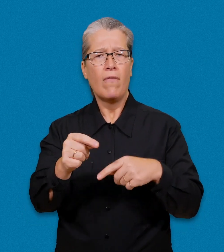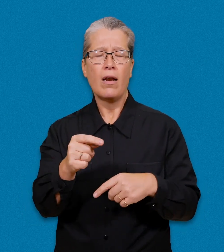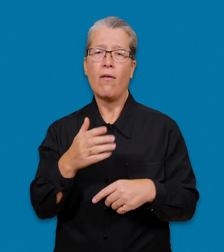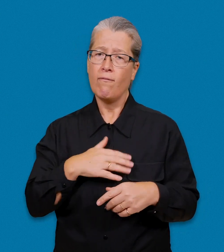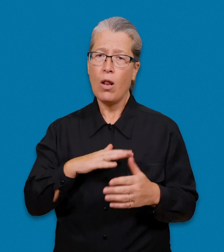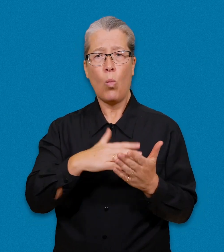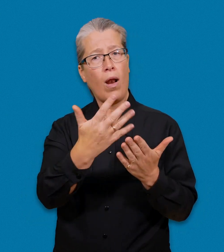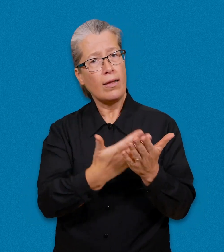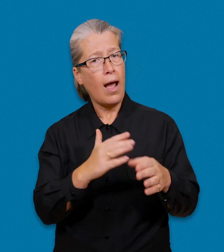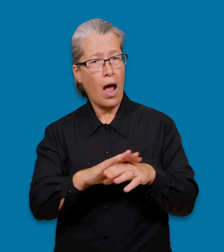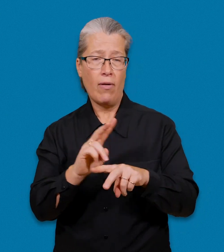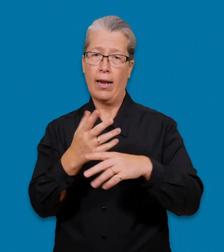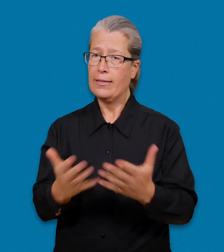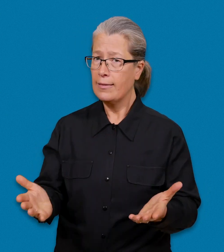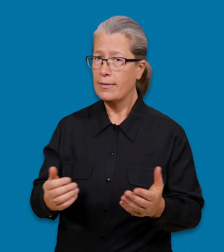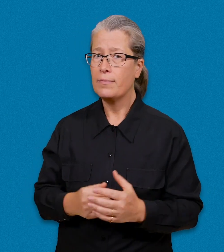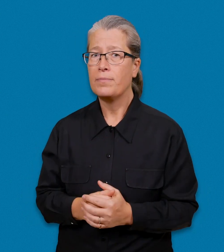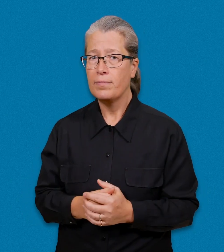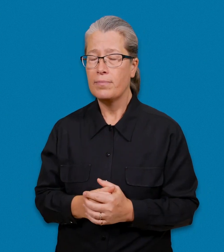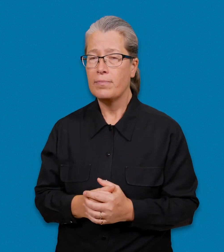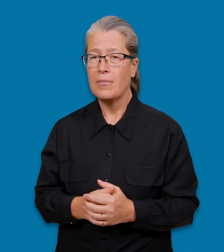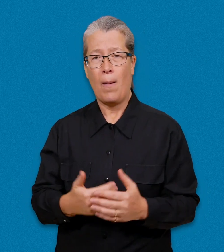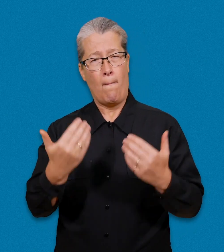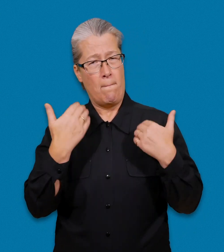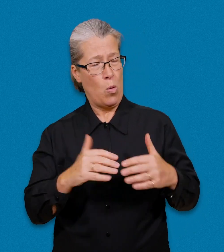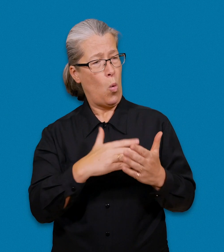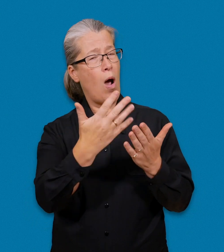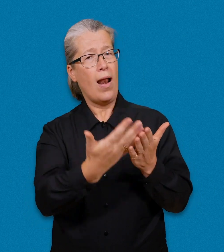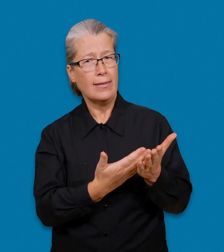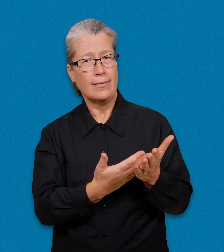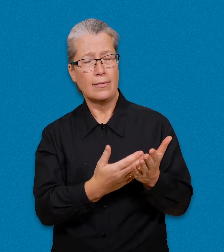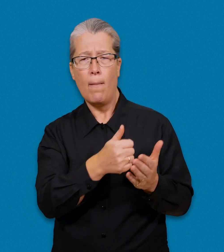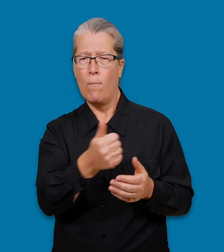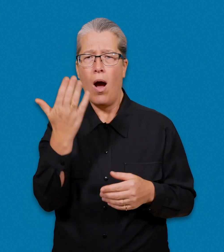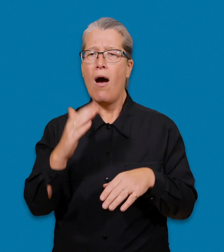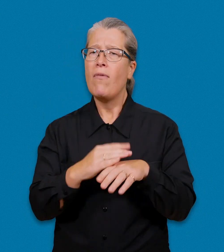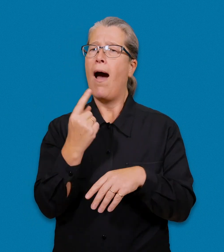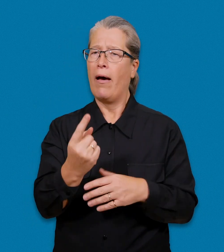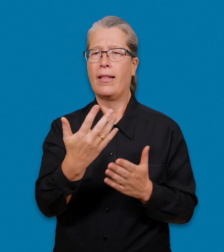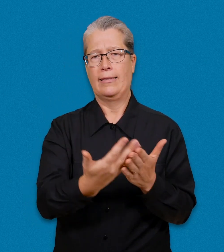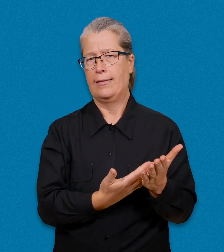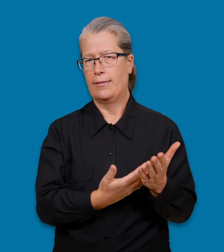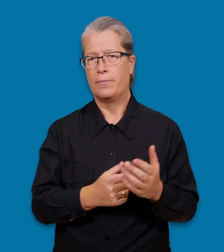välja om du vill använda en tolklista eller inte. Du kan ha endast en personlig tolklista.